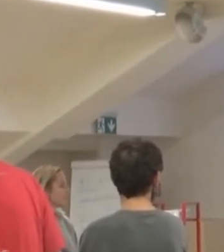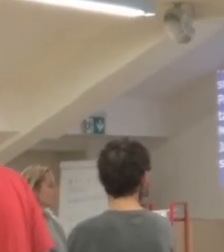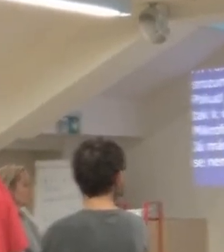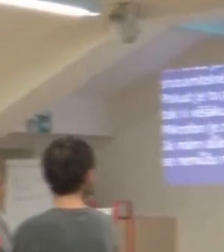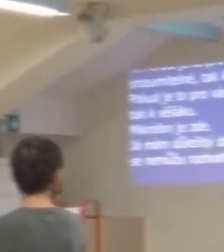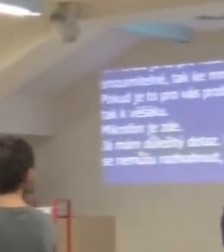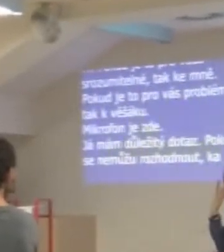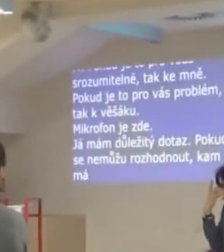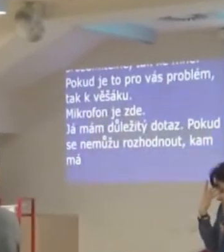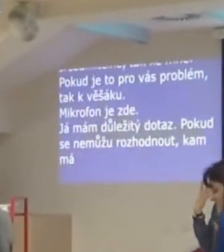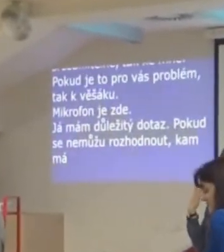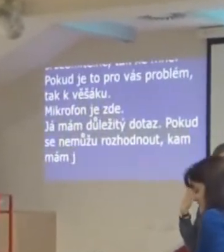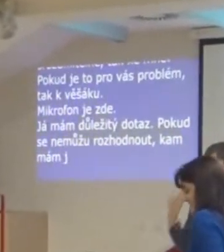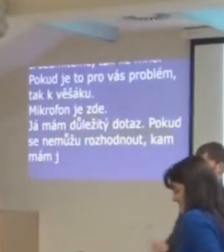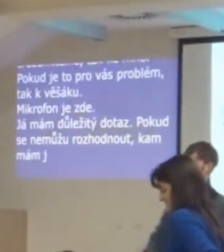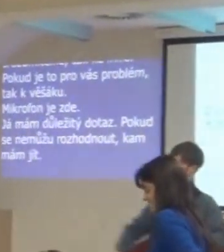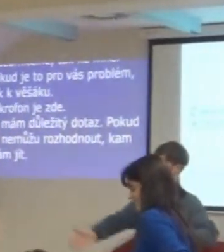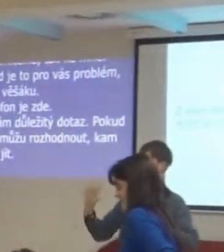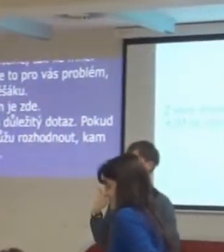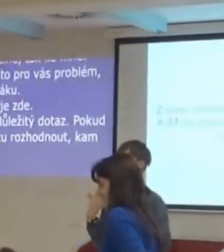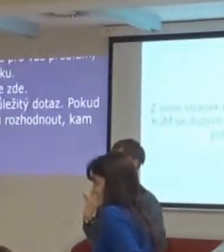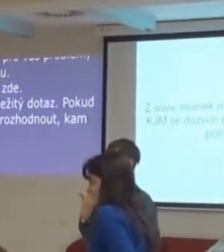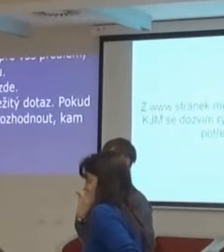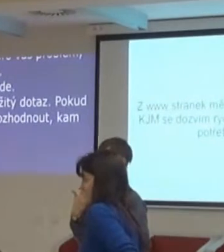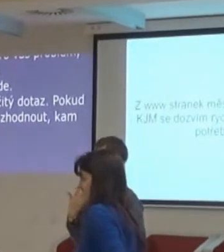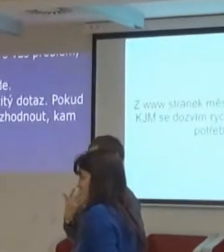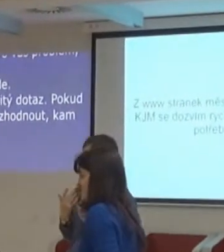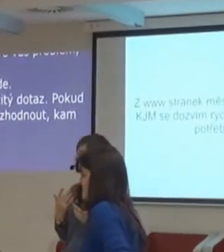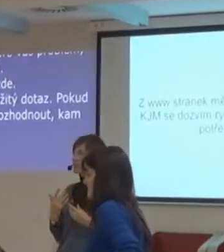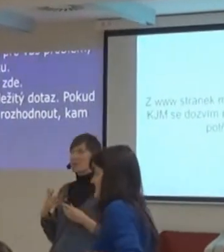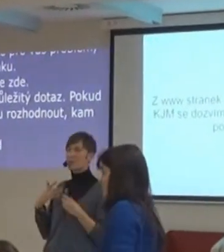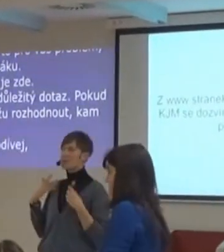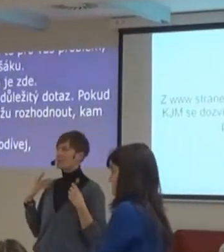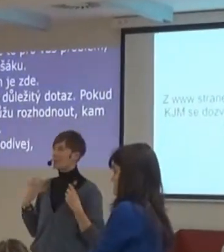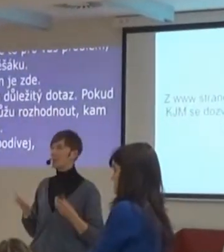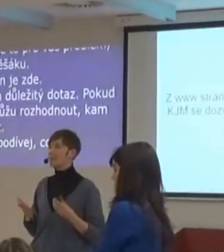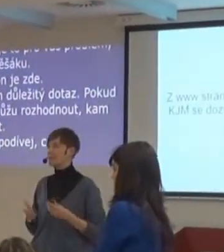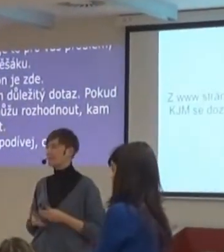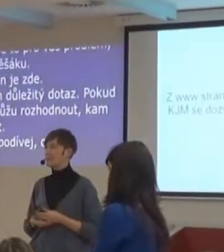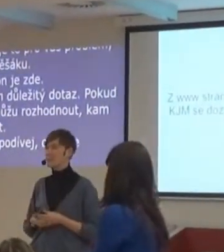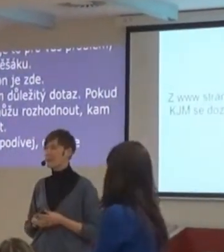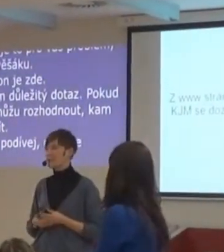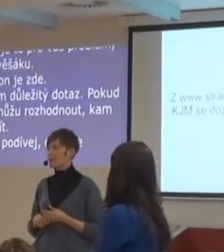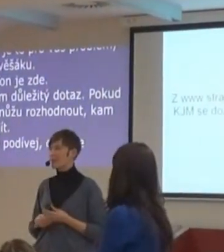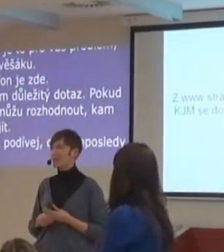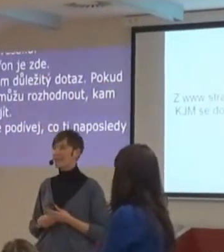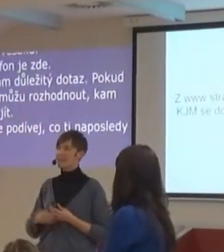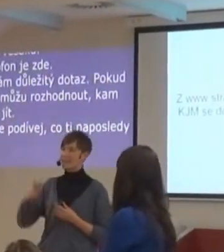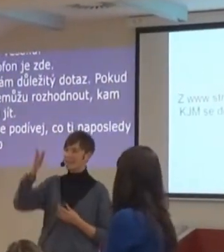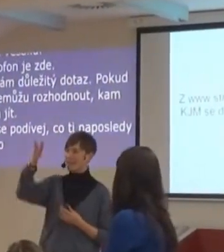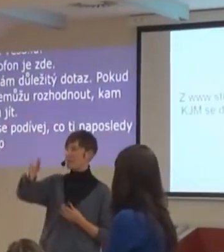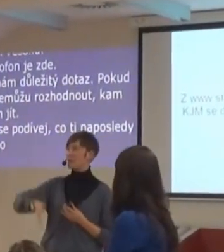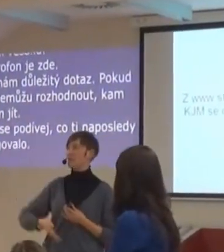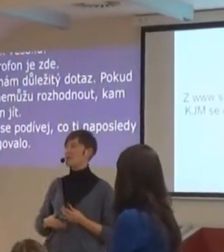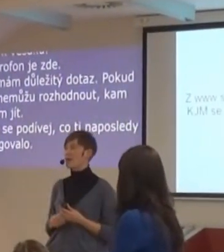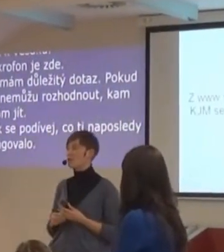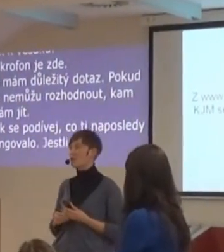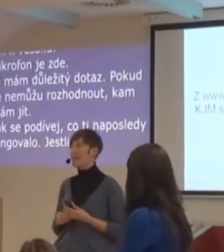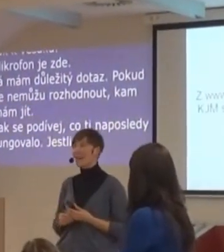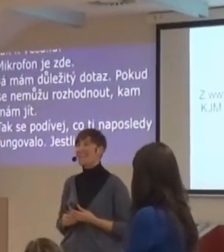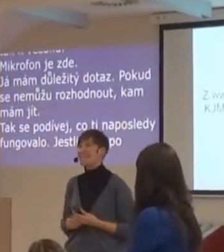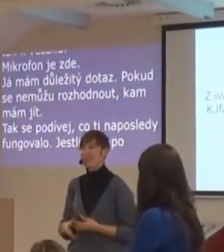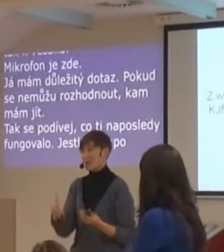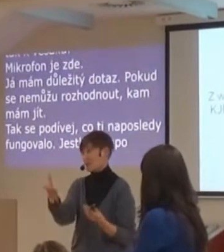fungovalo. Jestli jsi naposled měl dobrou zkušenost, tak směrem ke mně. Jestli to naposled bylo blbý, dneska, včera, minulej týden, tak směrem k